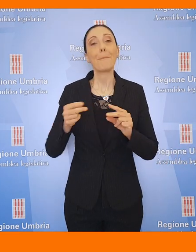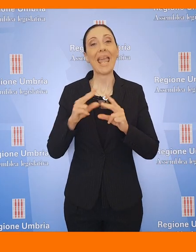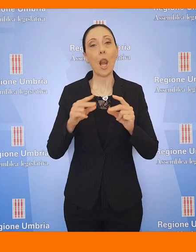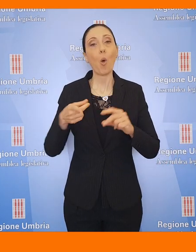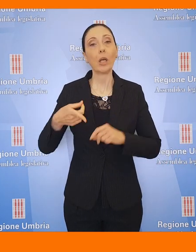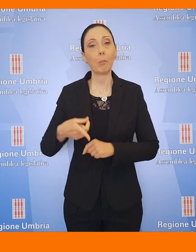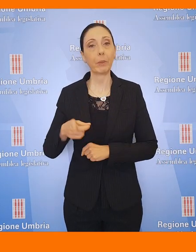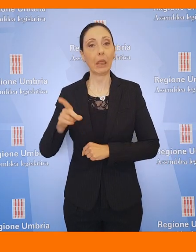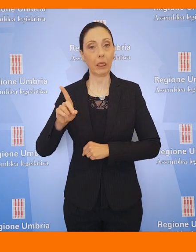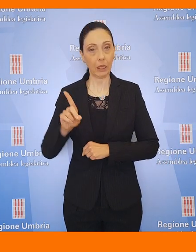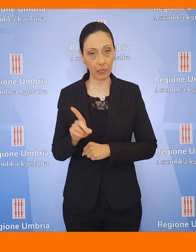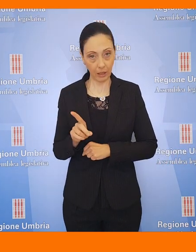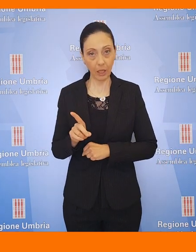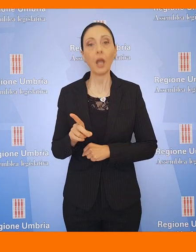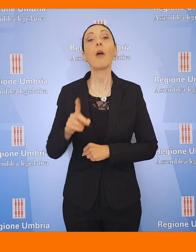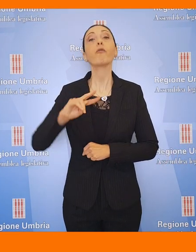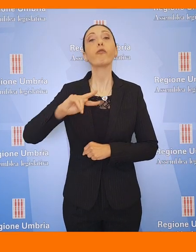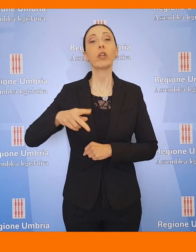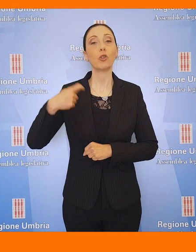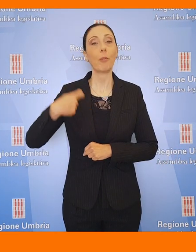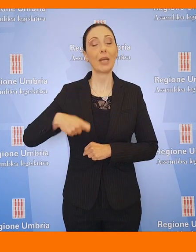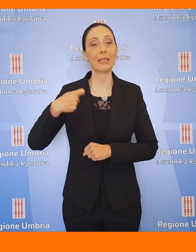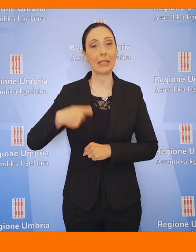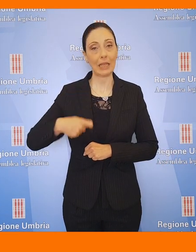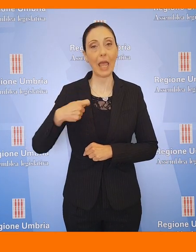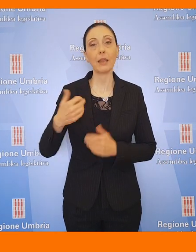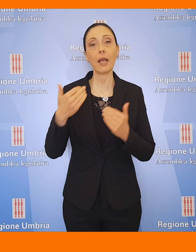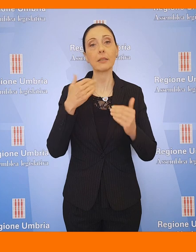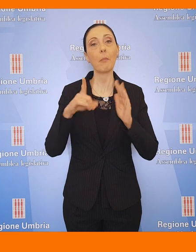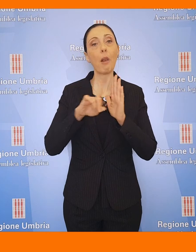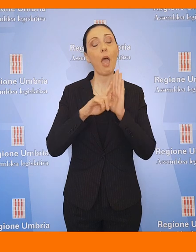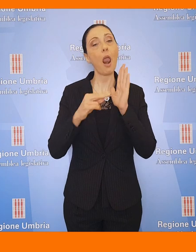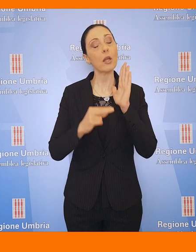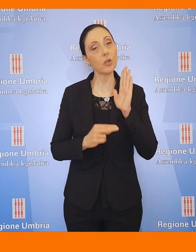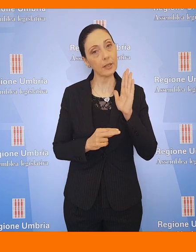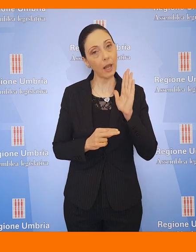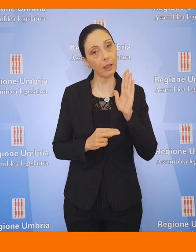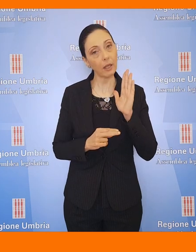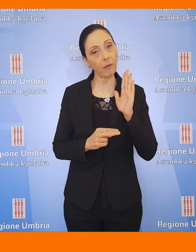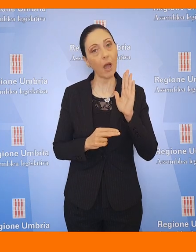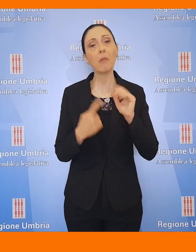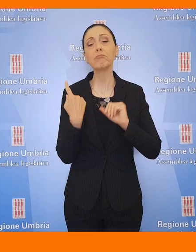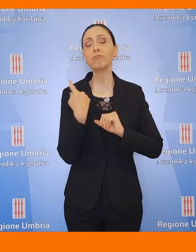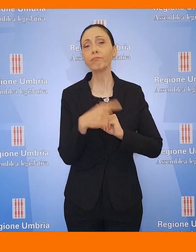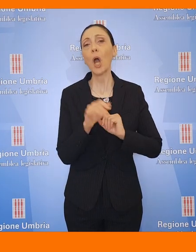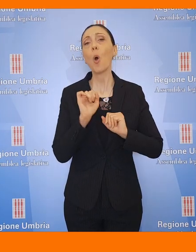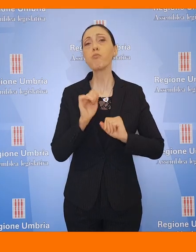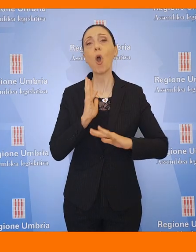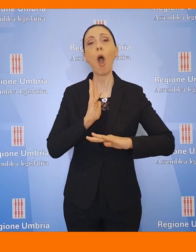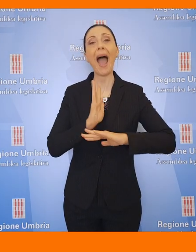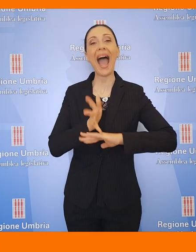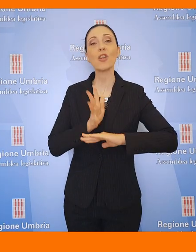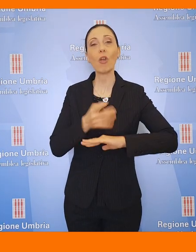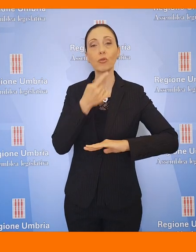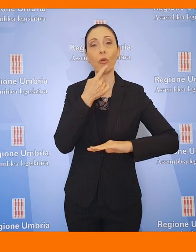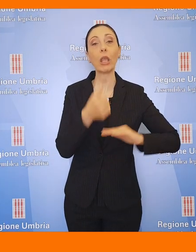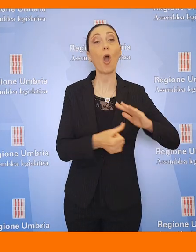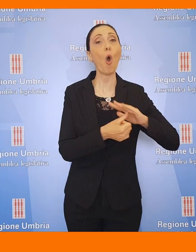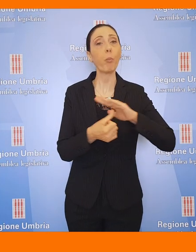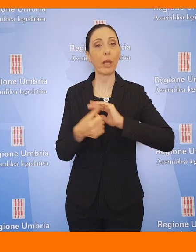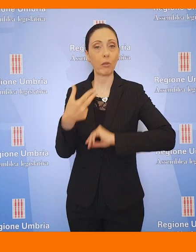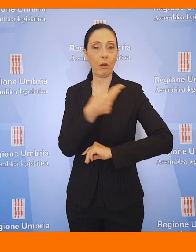Partito Democratico e vicepresidente dell'Assemblea Legislativa, con cui si consente l'accesso ai soli operatori che si siano